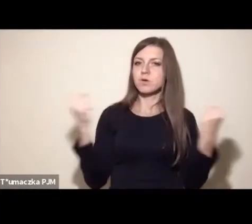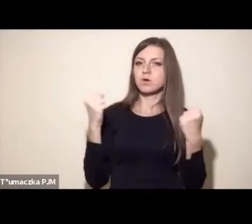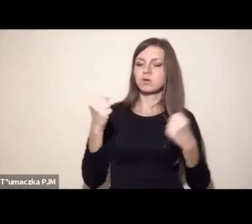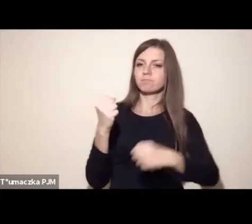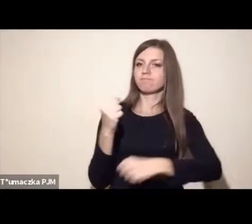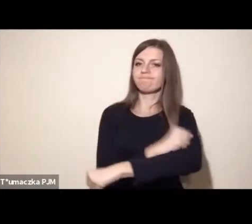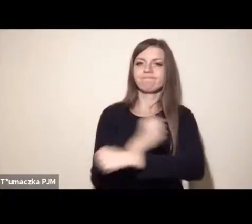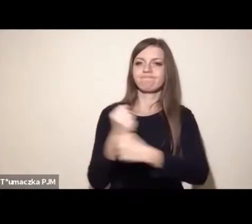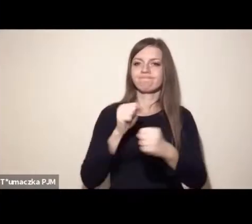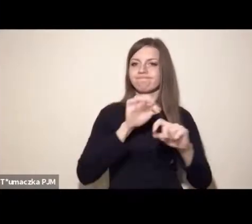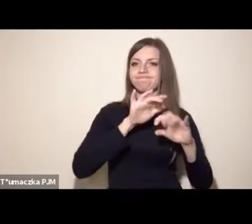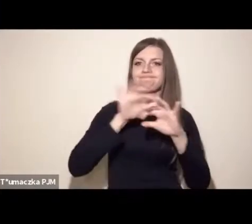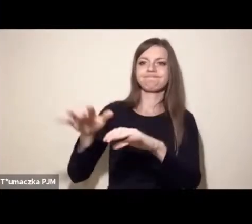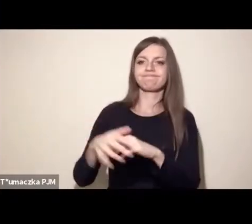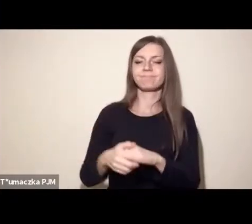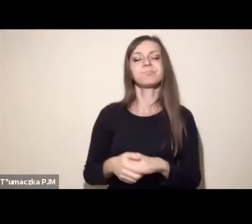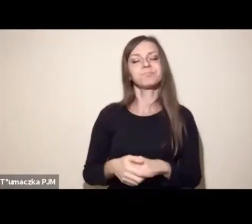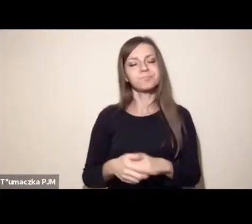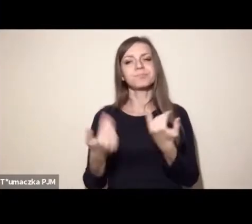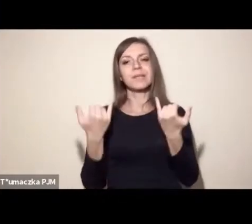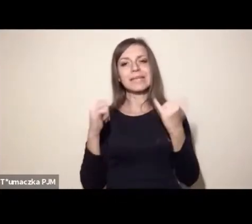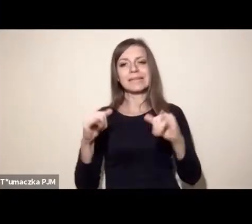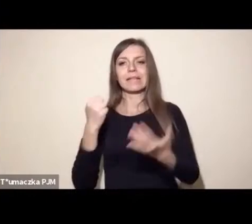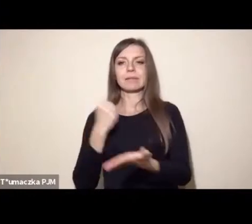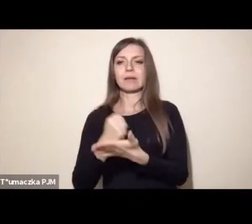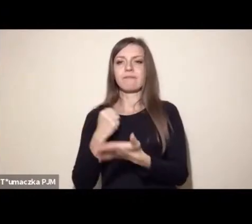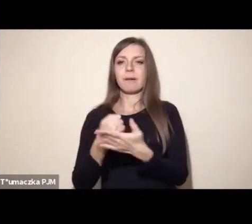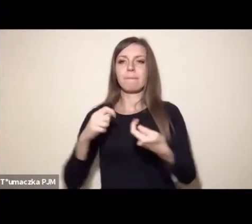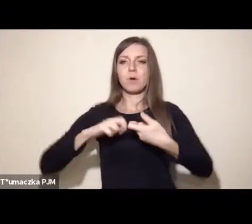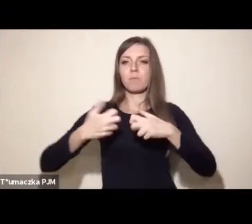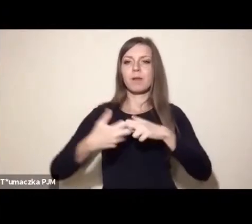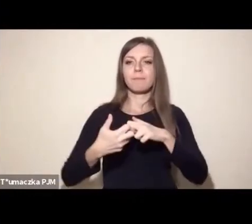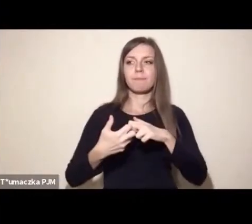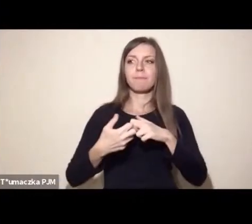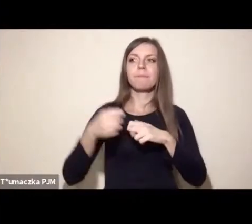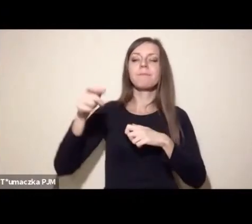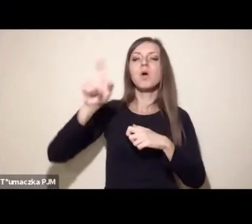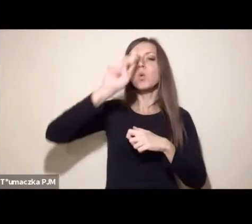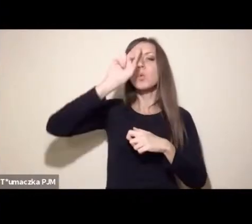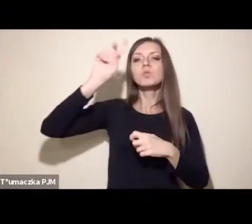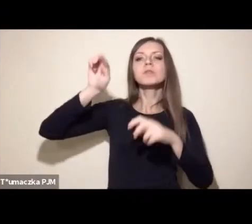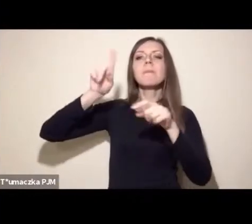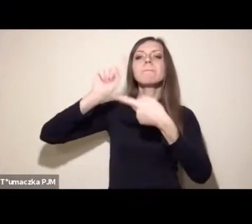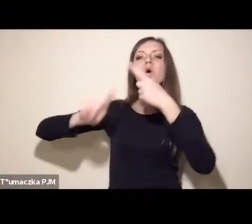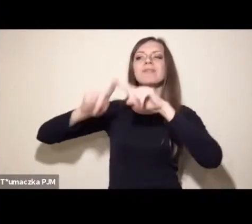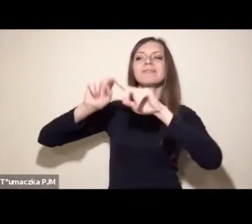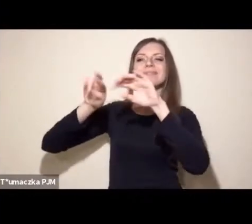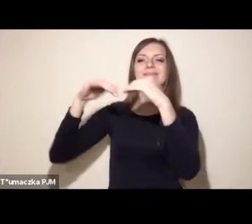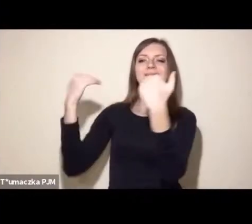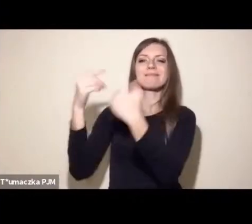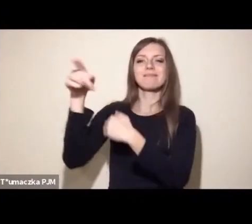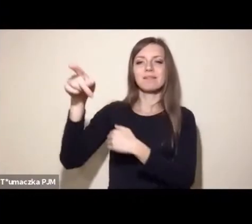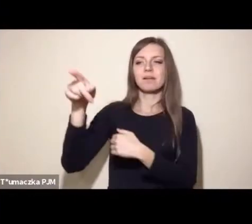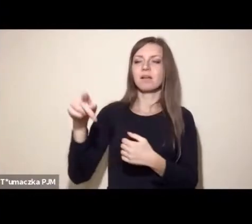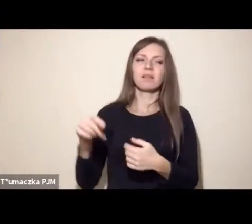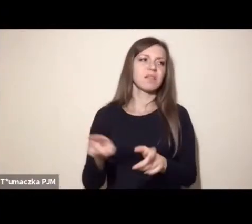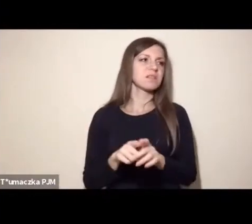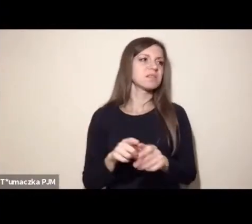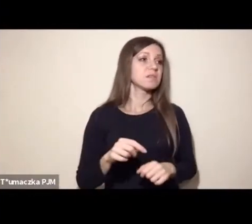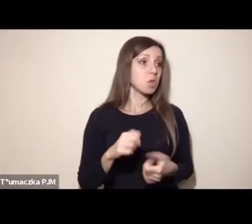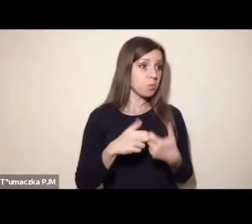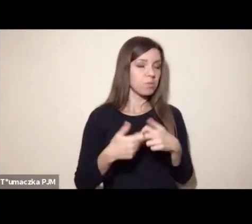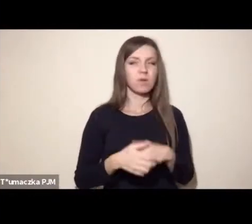Inną trudnością, którą zauważamy jest niechęć polityków do zajęcia się tym problemem, ponieważ